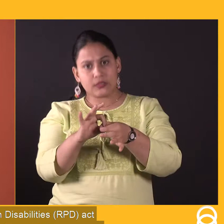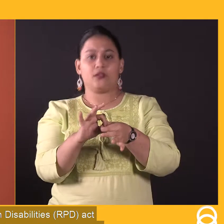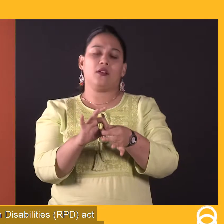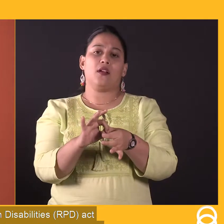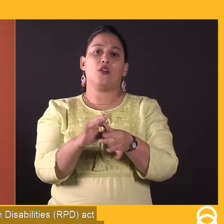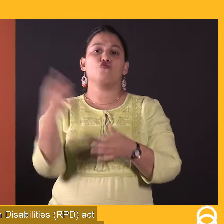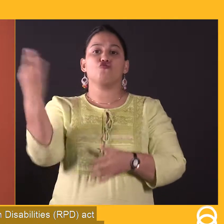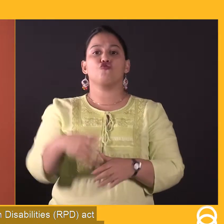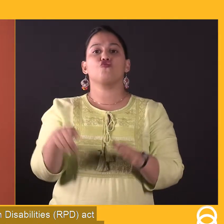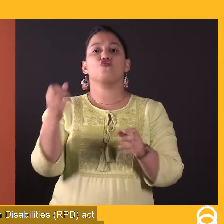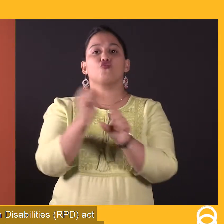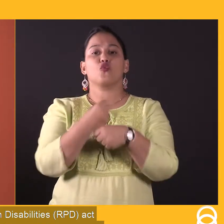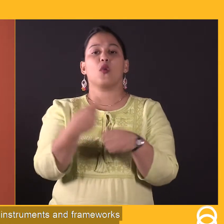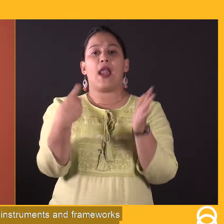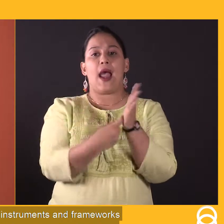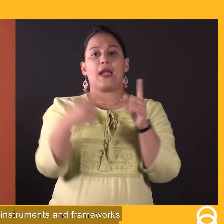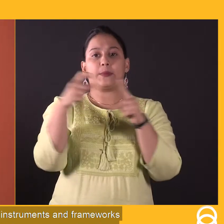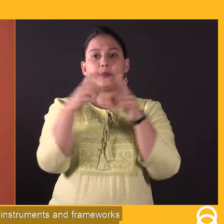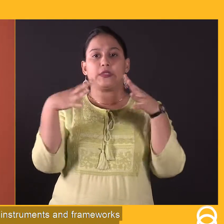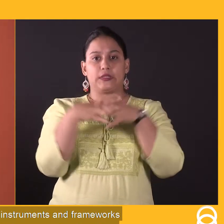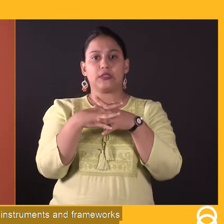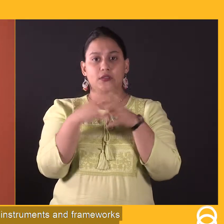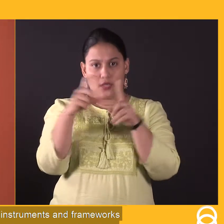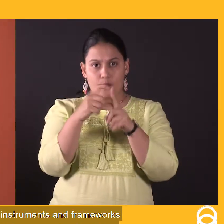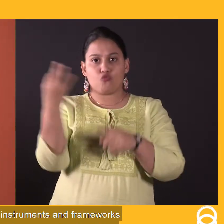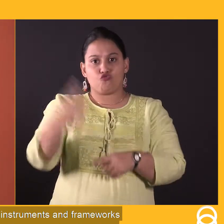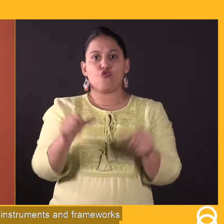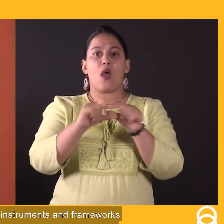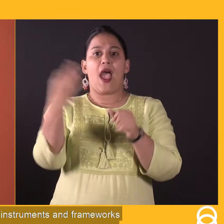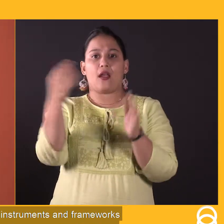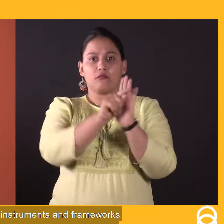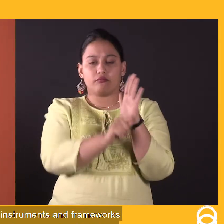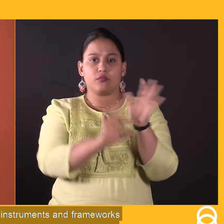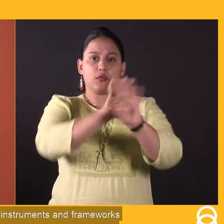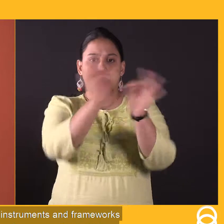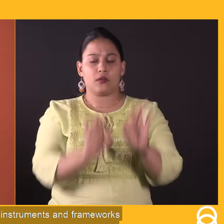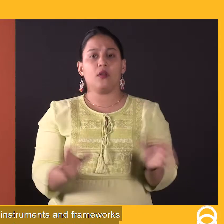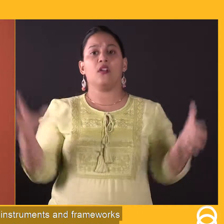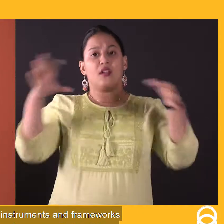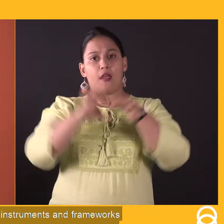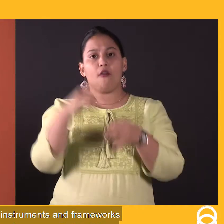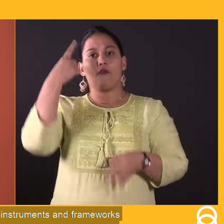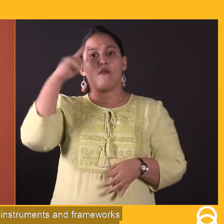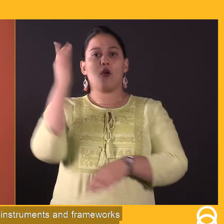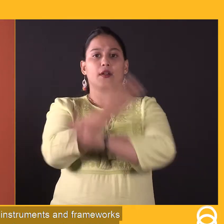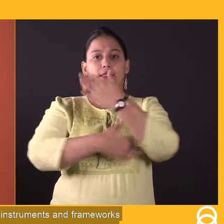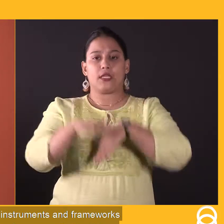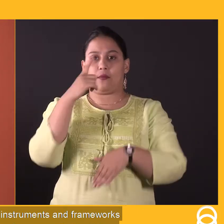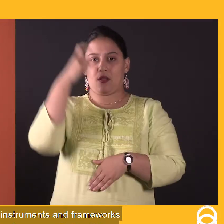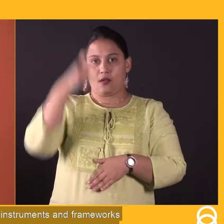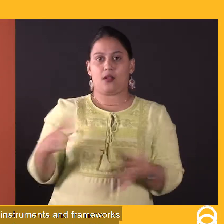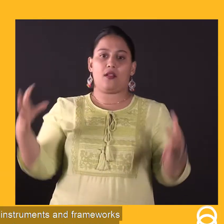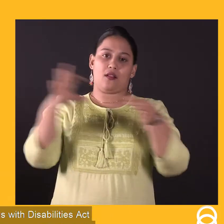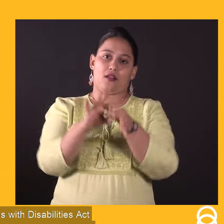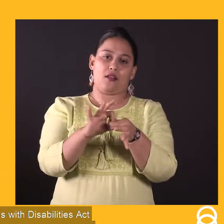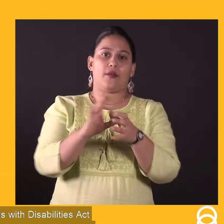आधार लेकर RPD Act बनाया गया है और ये सारे कई न कई हर सरपर और विकलांग महिलाओं के अधिकारों पर सारे जुड़े हुए है एक